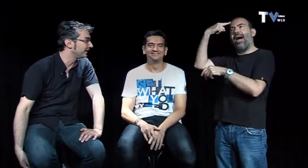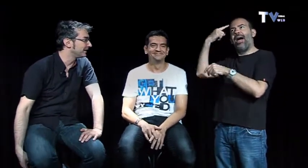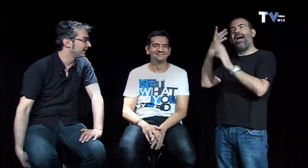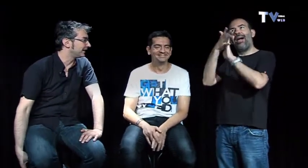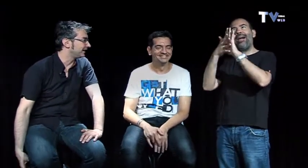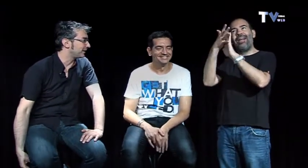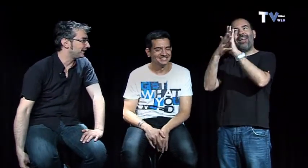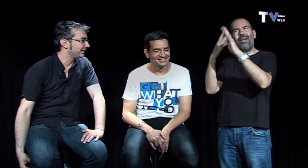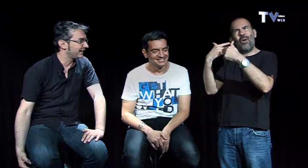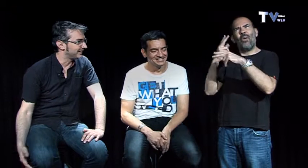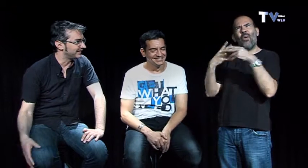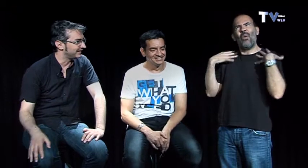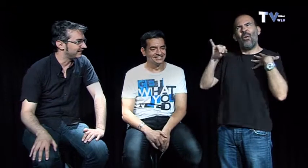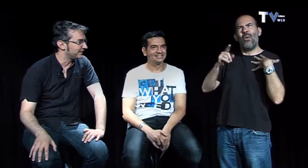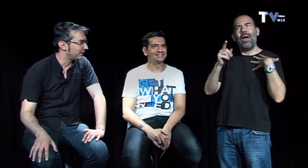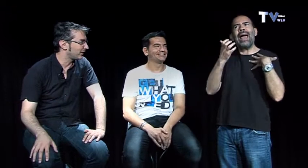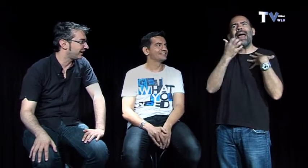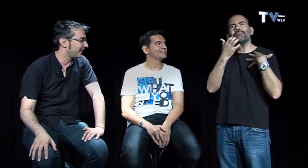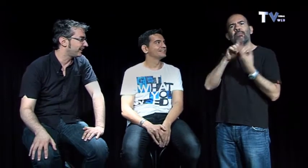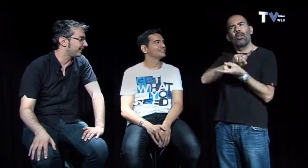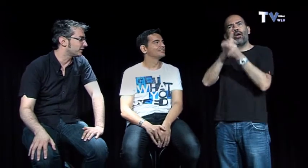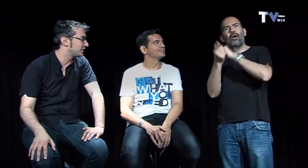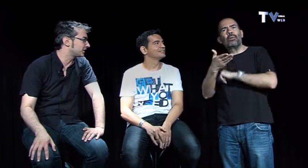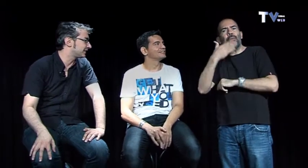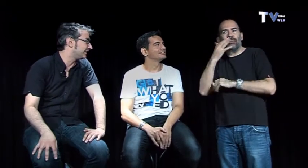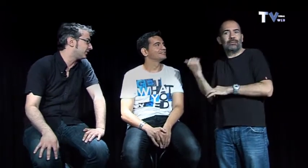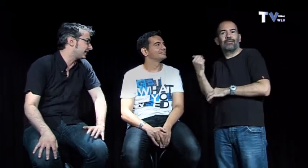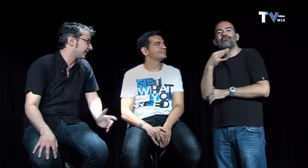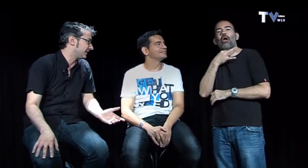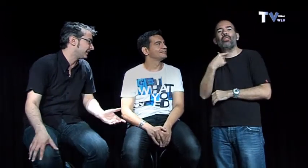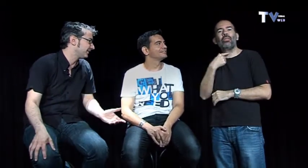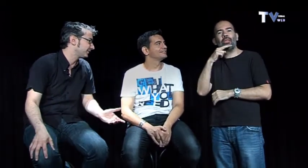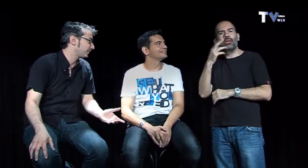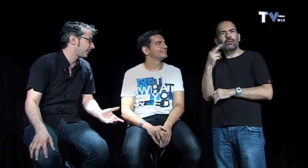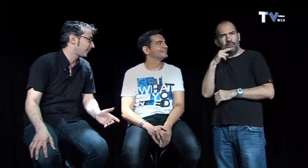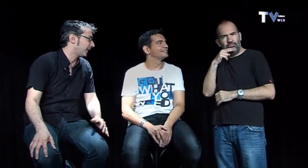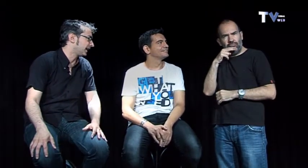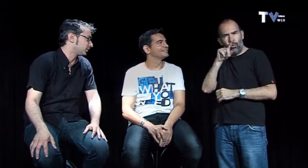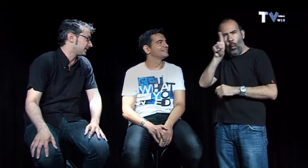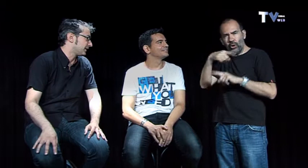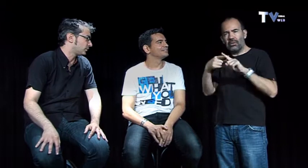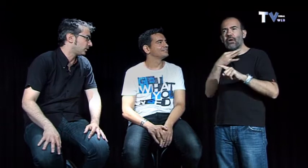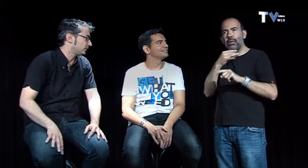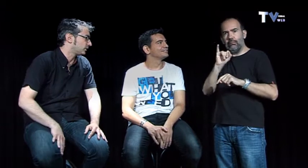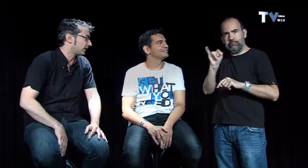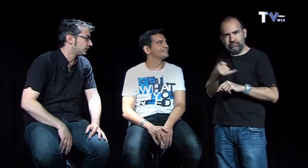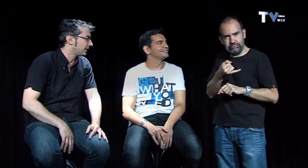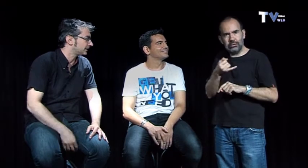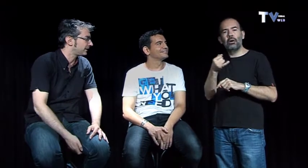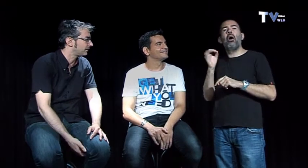si también veo que no sé si fuese al revés ¿eh? de que tú estás hablando mucho, mucho rato y estás hablando